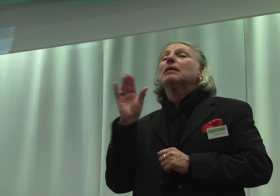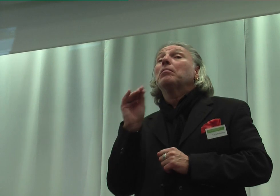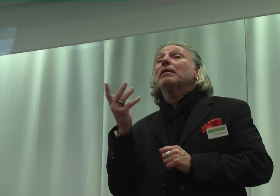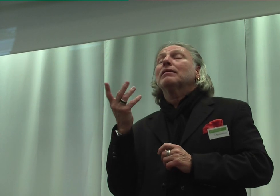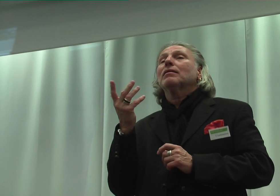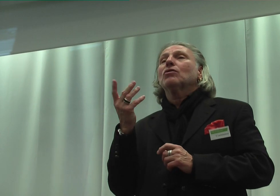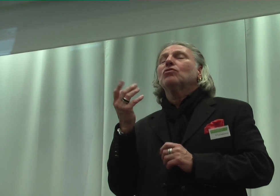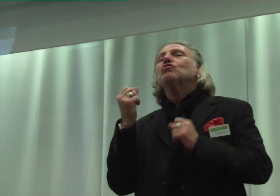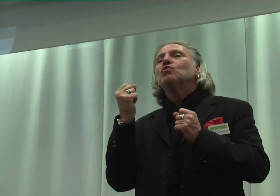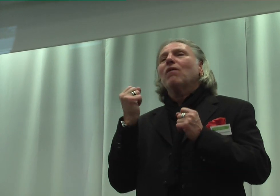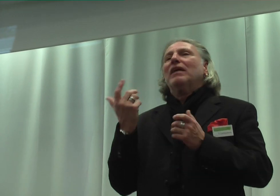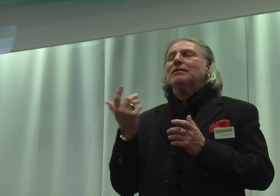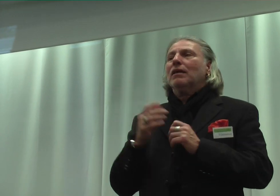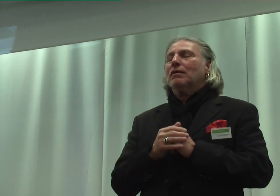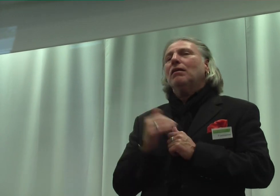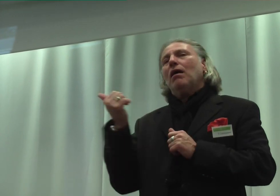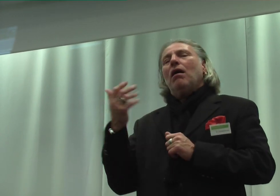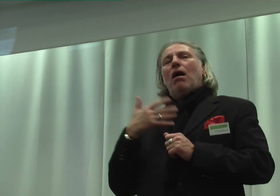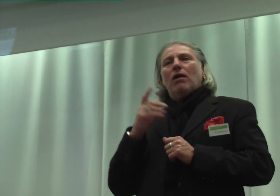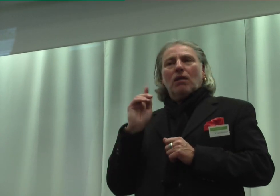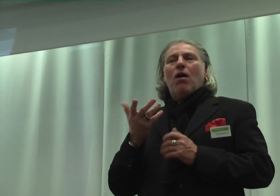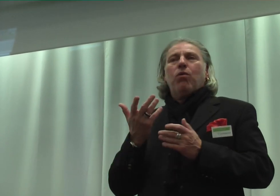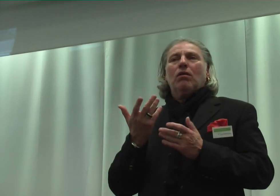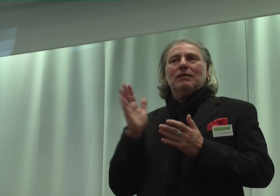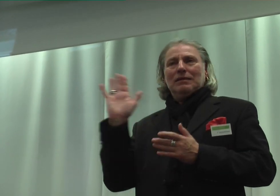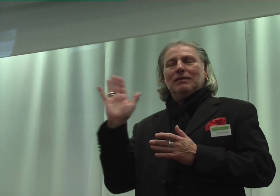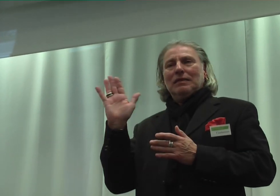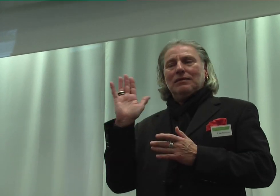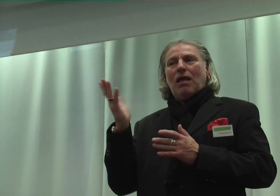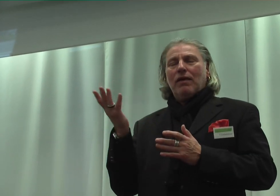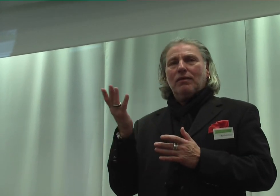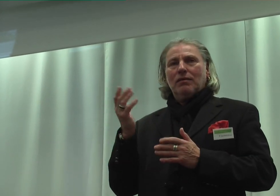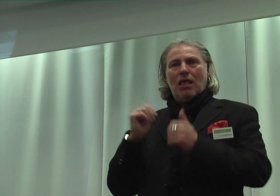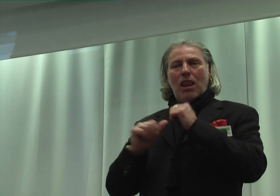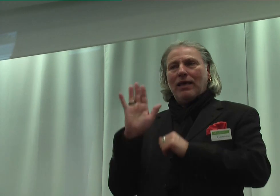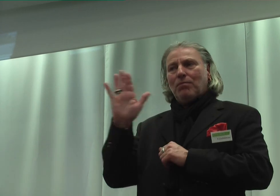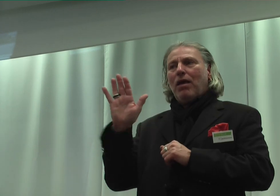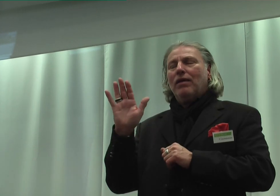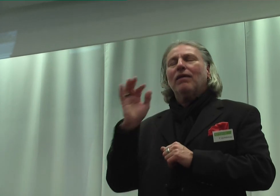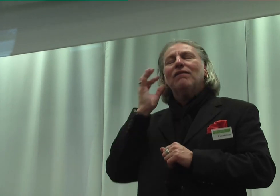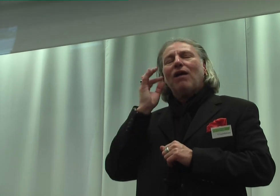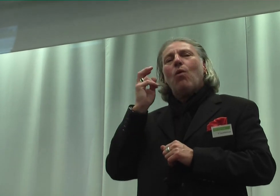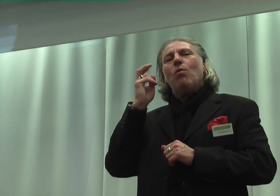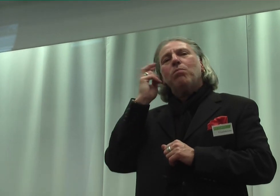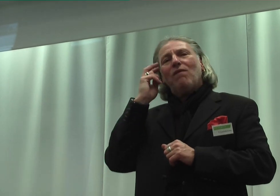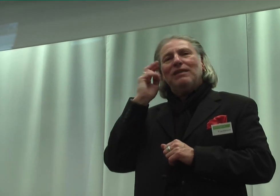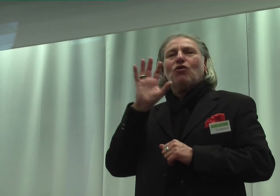hat auch dementsprechend sein Leib, bei Frau Prof. Schlenker, Schulden nicht geteilt,